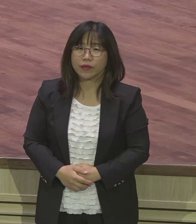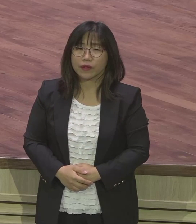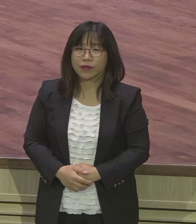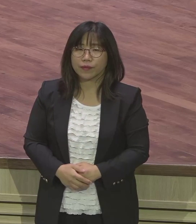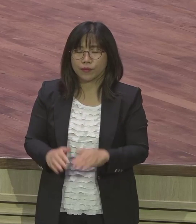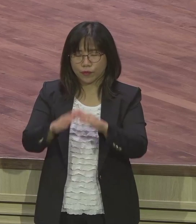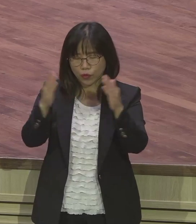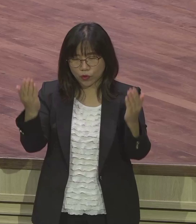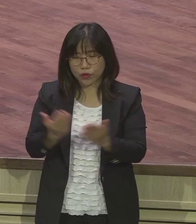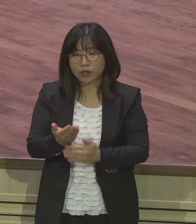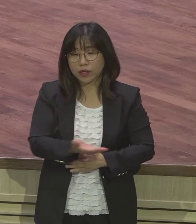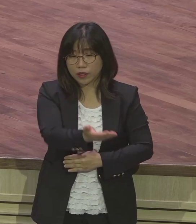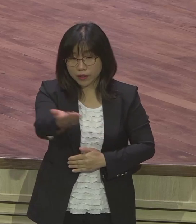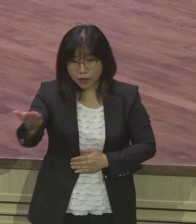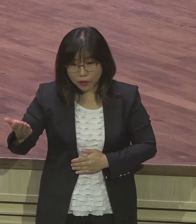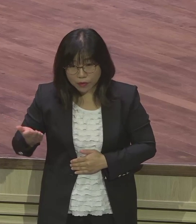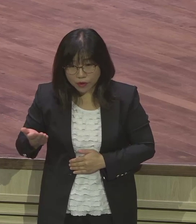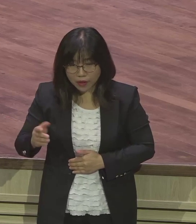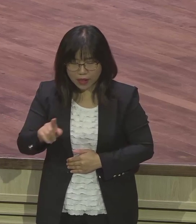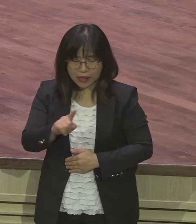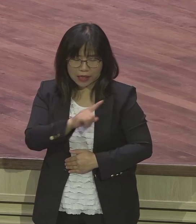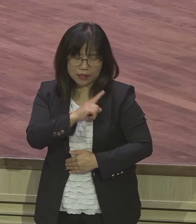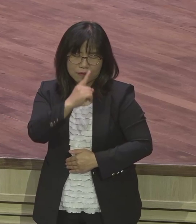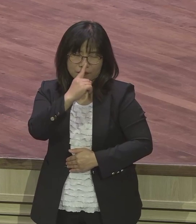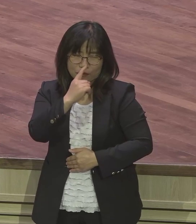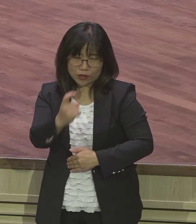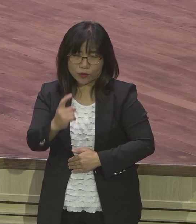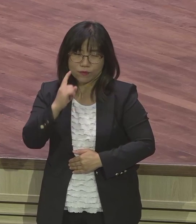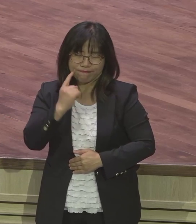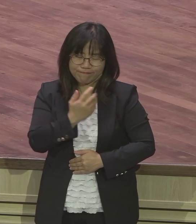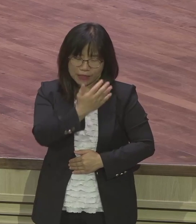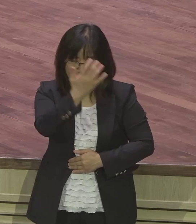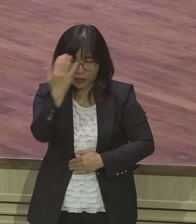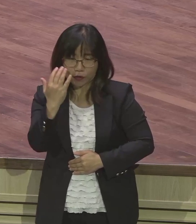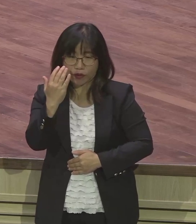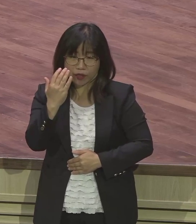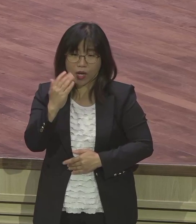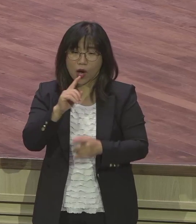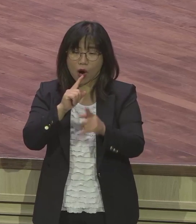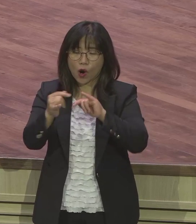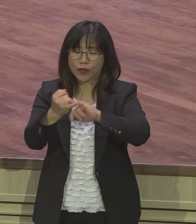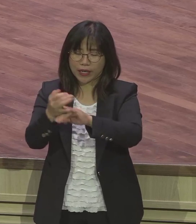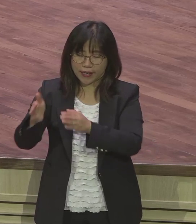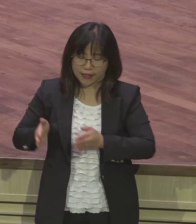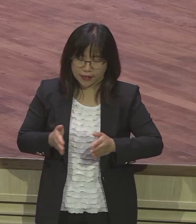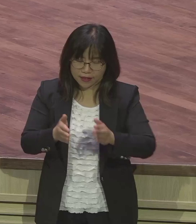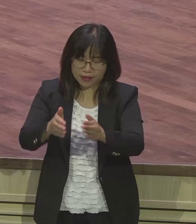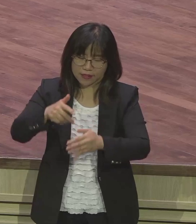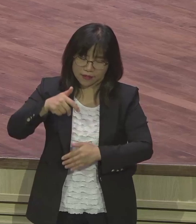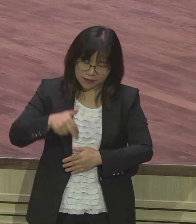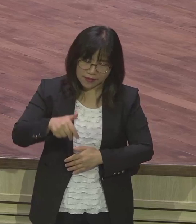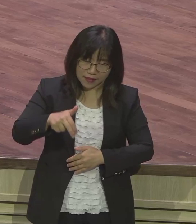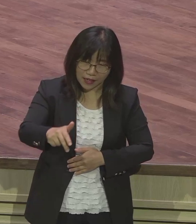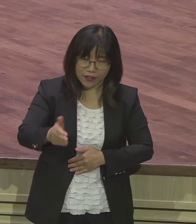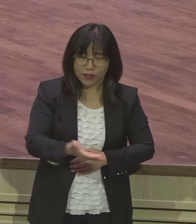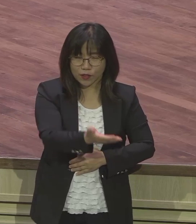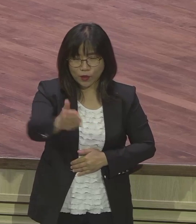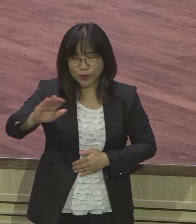성도들 가장 멋지고 아름답게 은약의 여정을 가는 그러한 성도들 다 되시기를 저번에